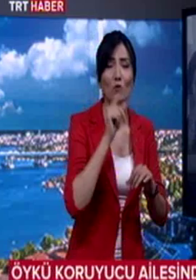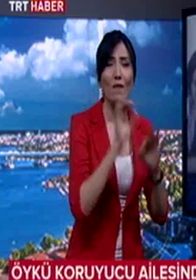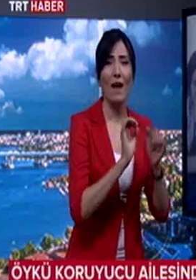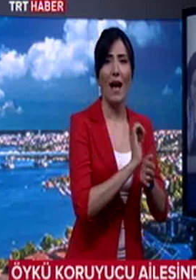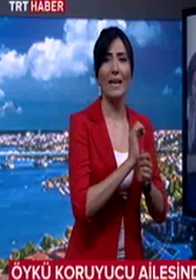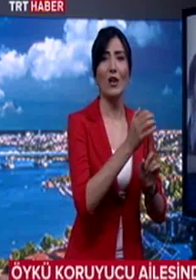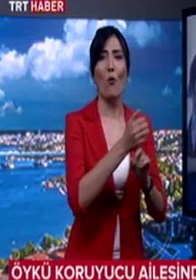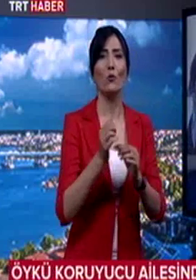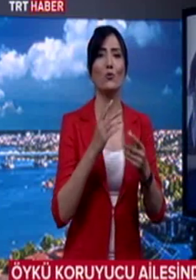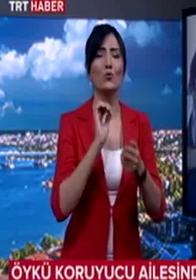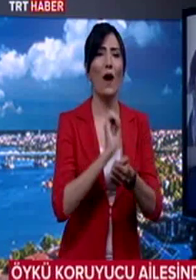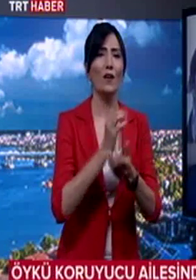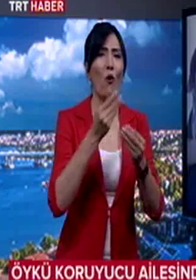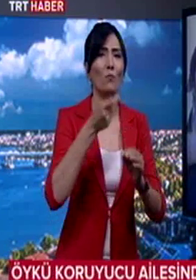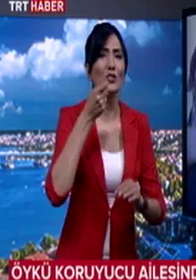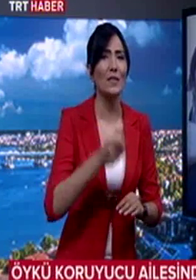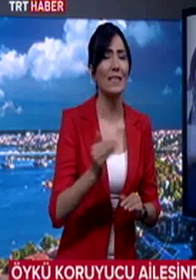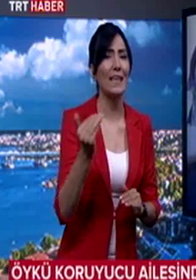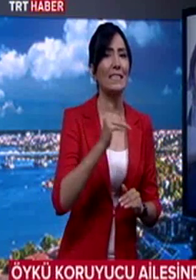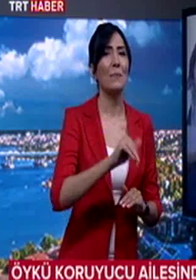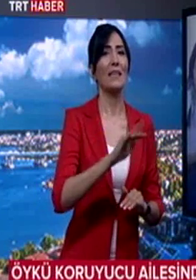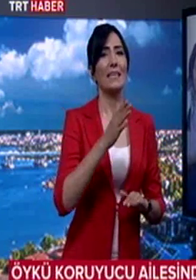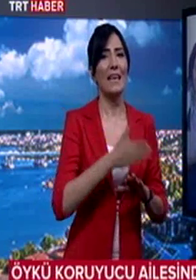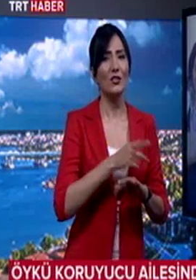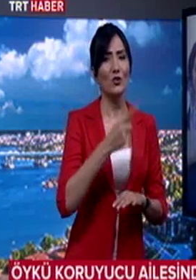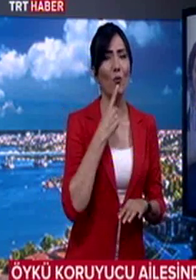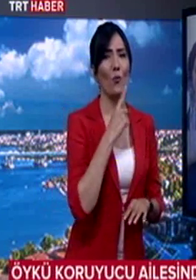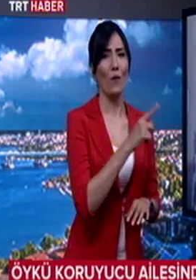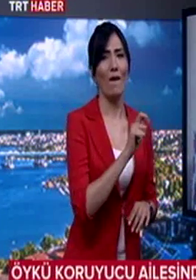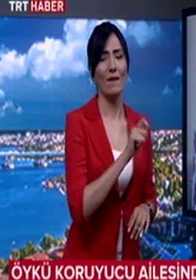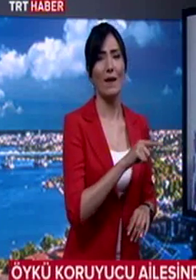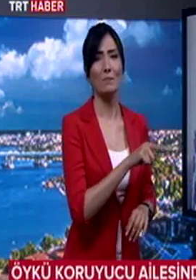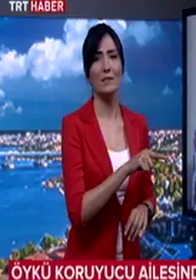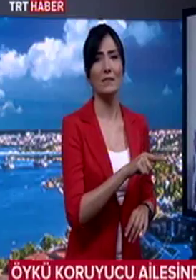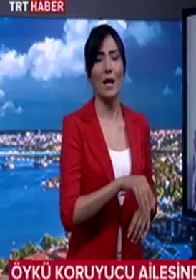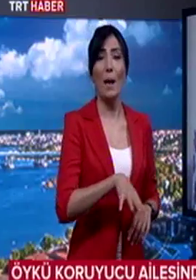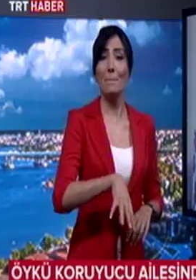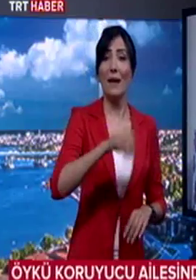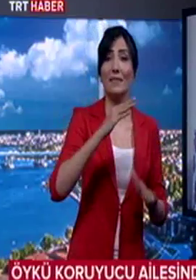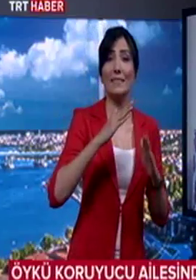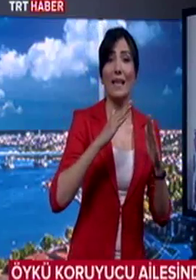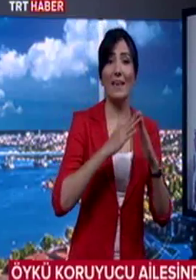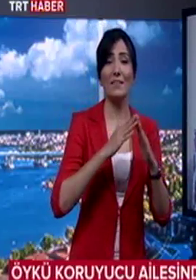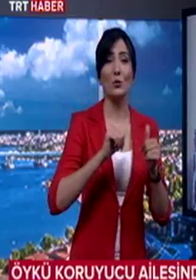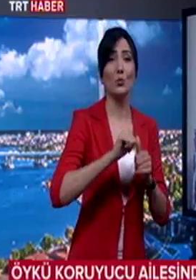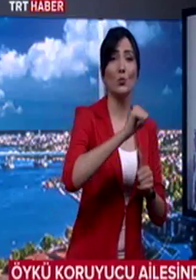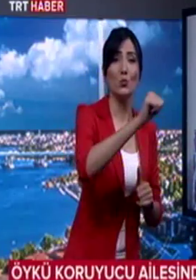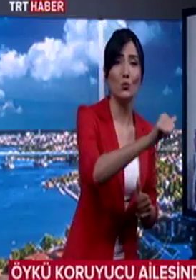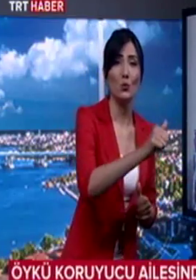koruyucu aile olma şartlarını yerine getiremediği gerekçesiyle uyardı. Merkezden eviniz uzak. İki tane oğlan